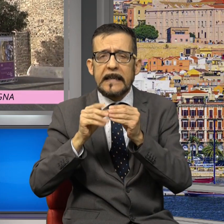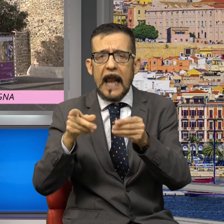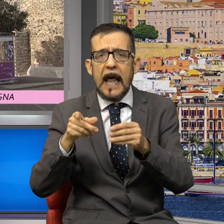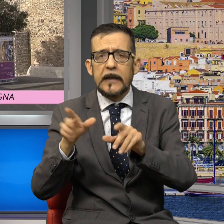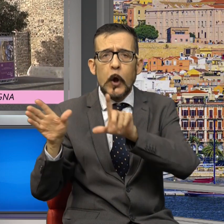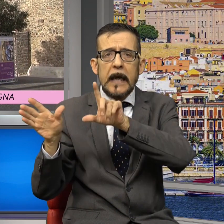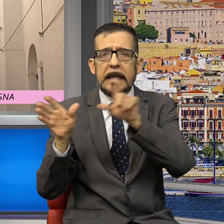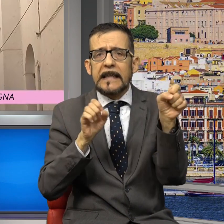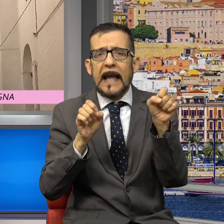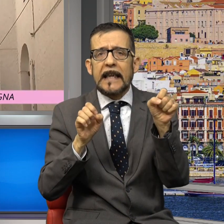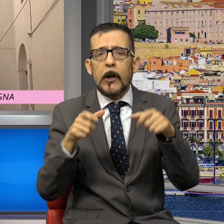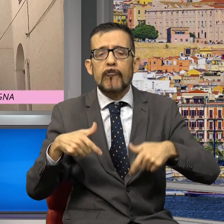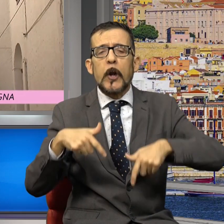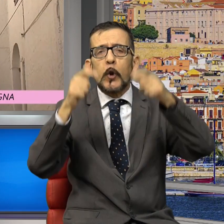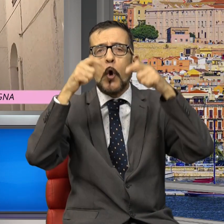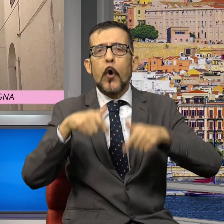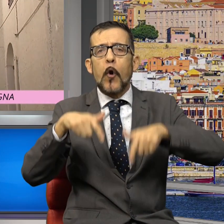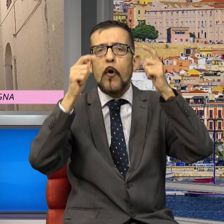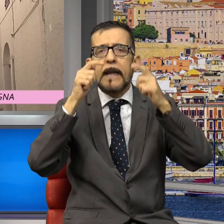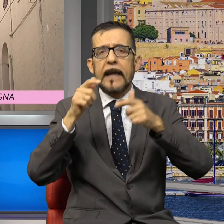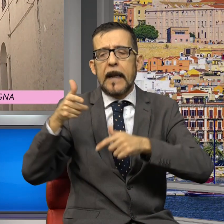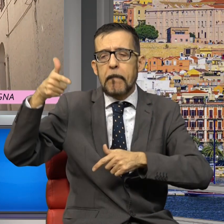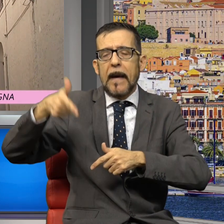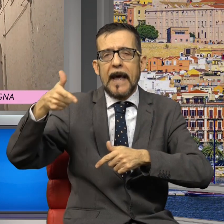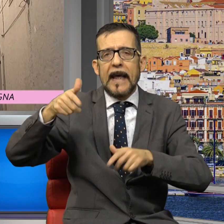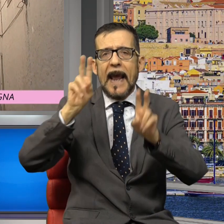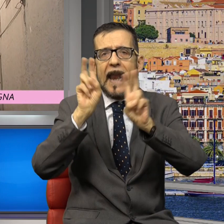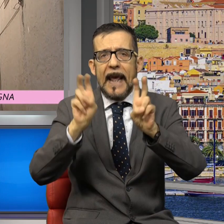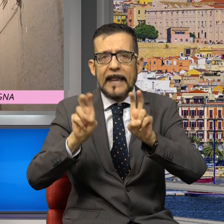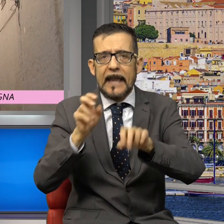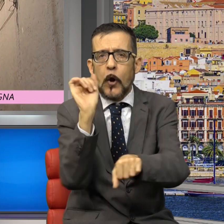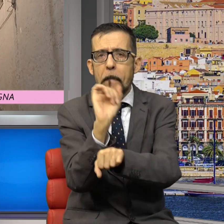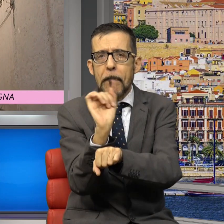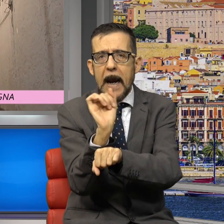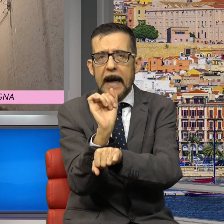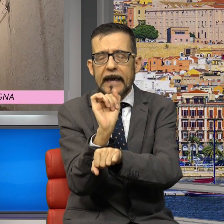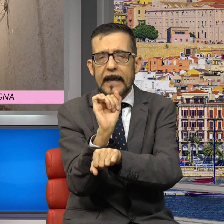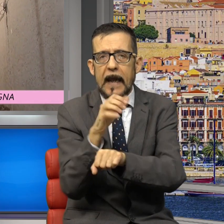colonnine di ricarica per veicoli elettrici su tutto il territorio italiano.